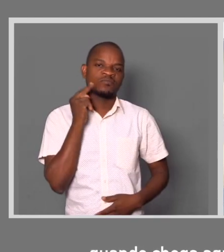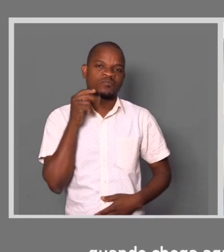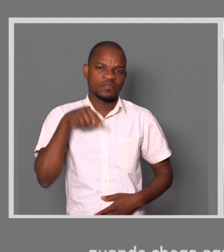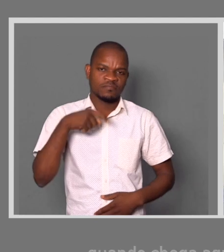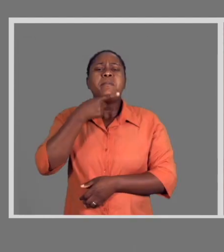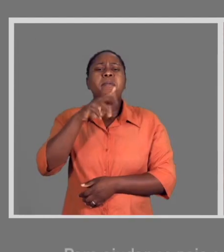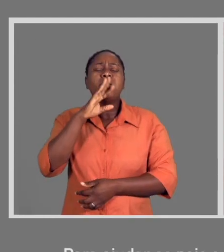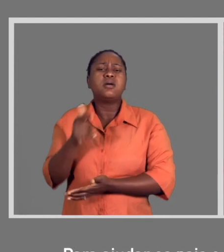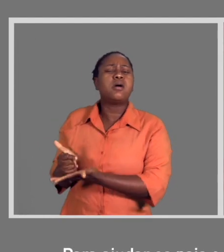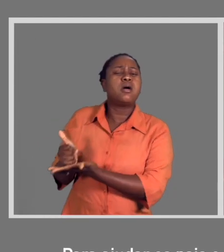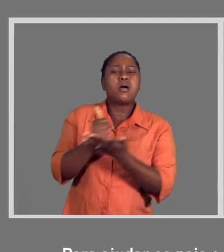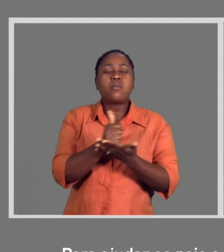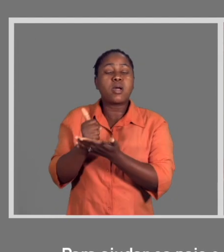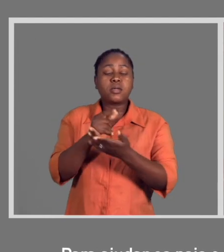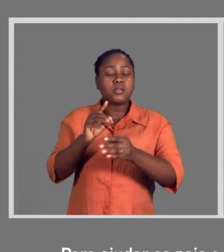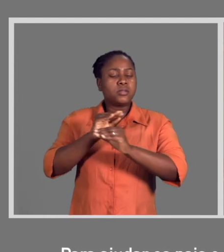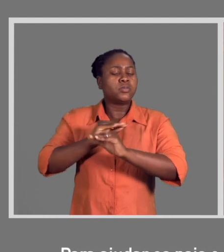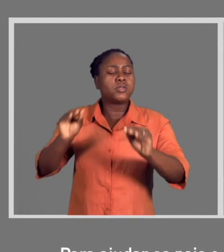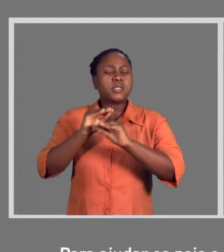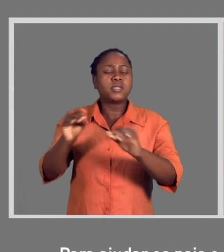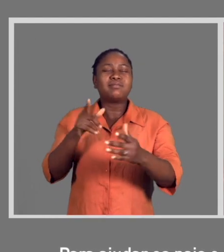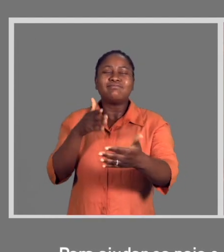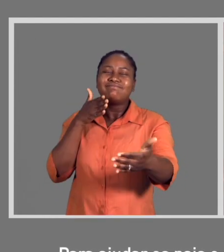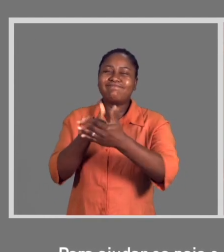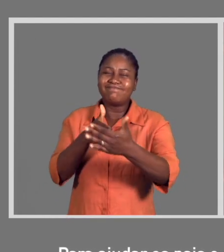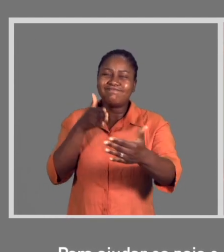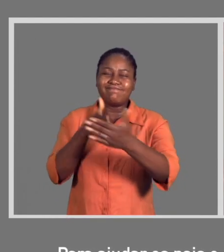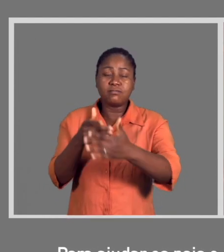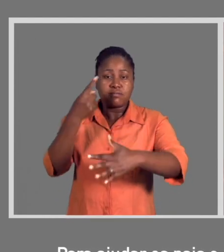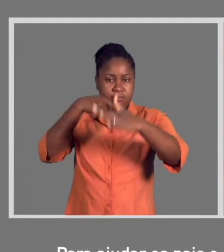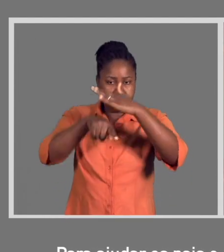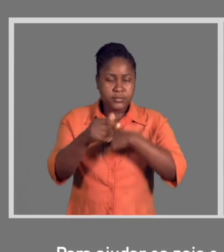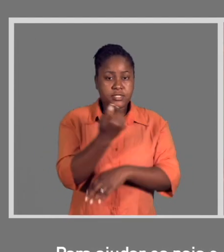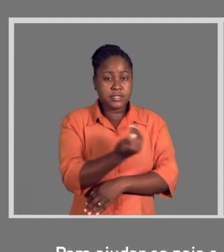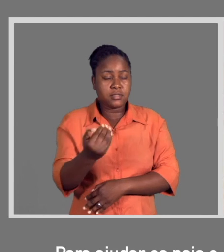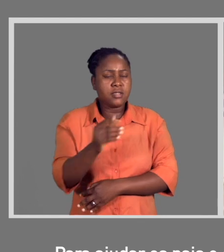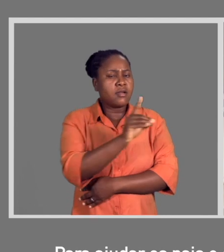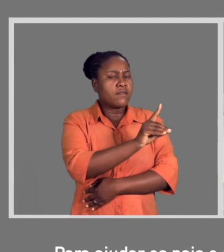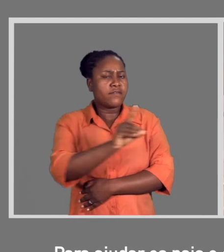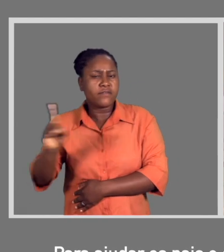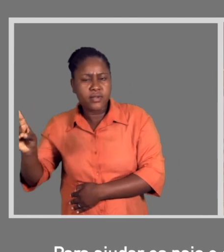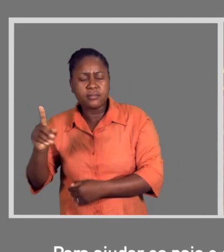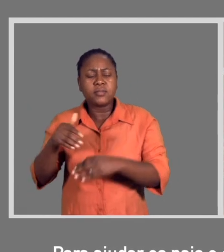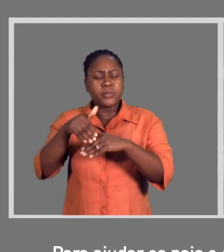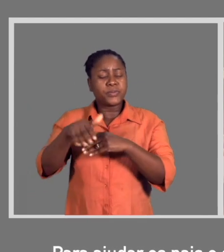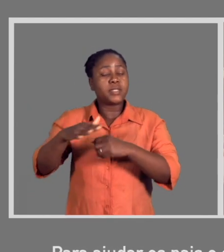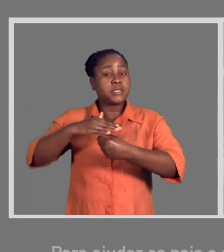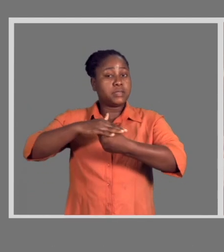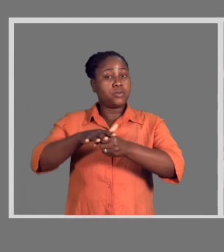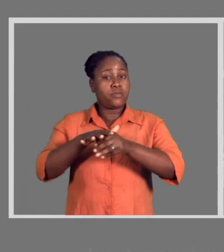Para ajudar os pais e encarregados de educação a encontrar formas diversificadas de entreter as crianças com deficiência durante